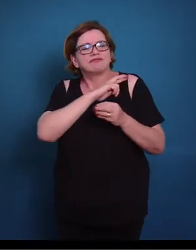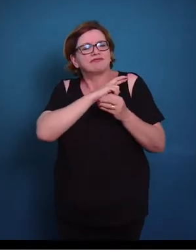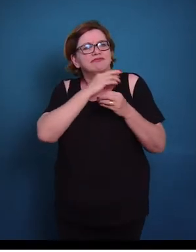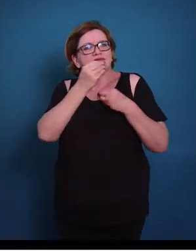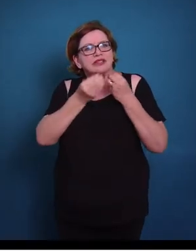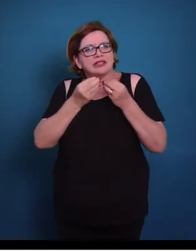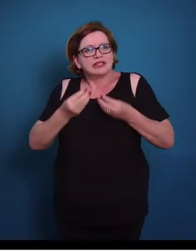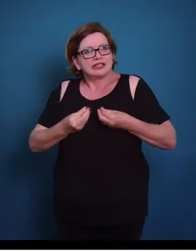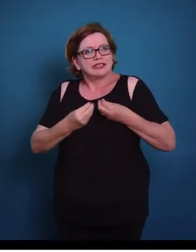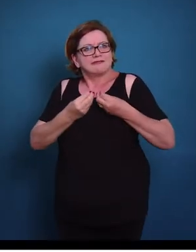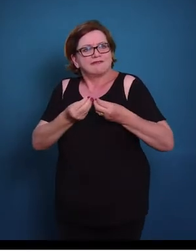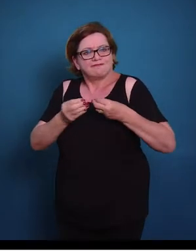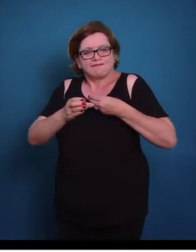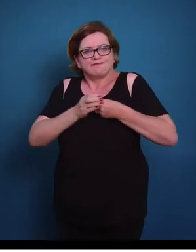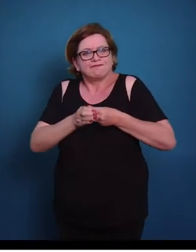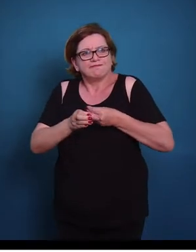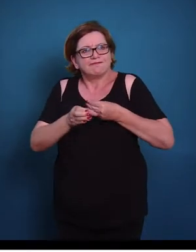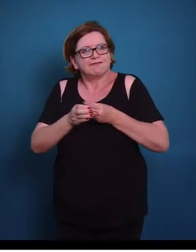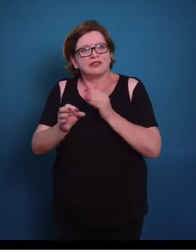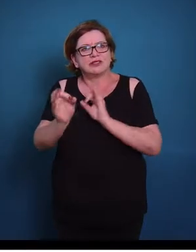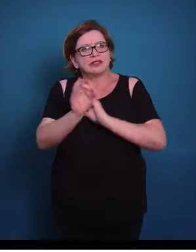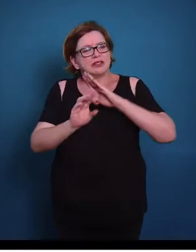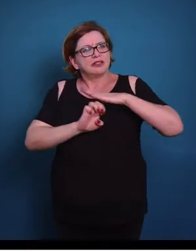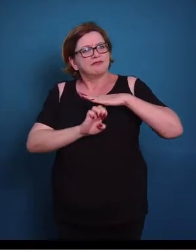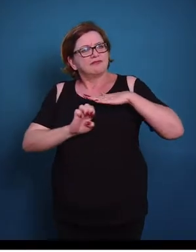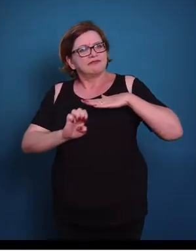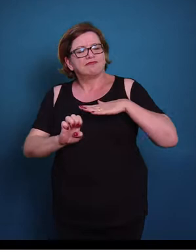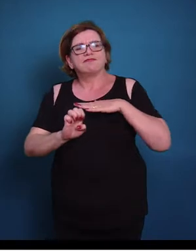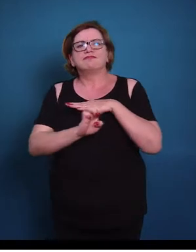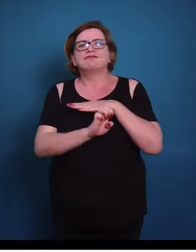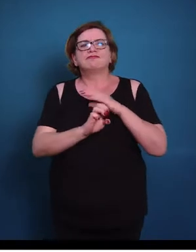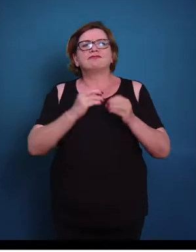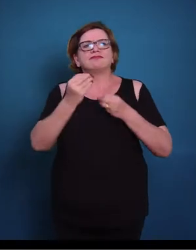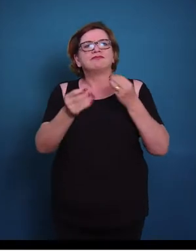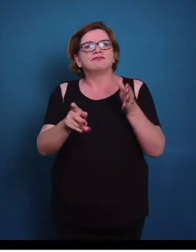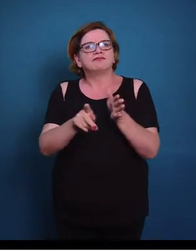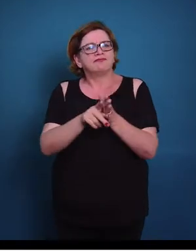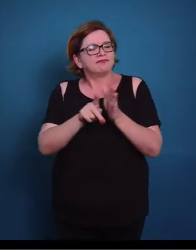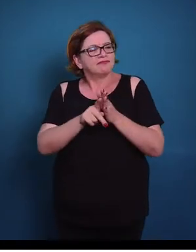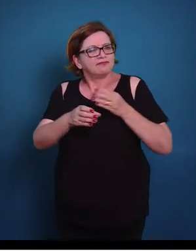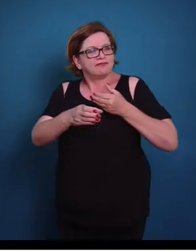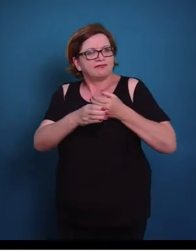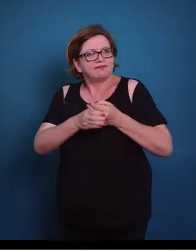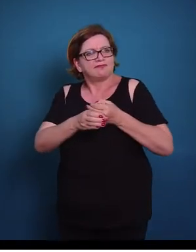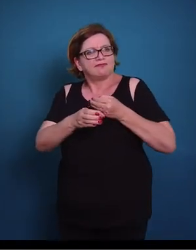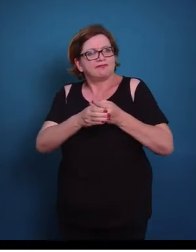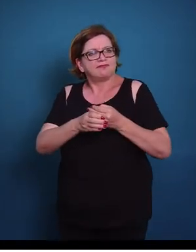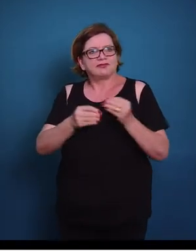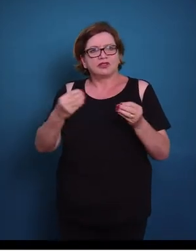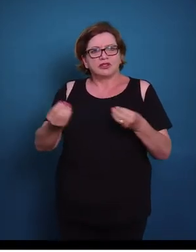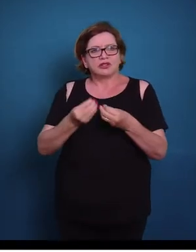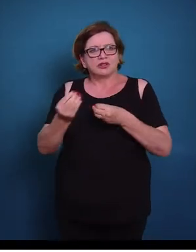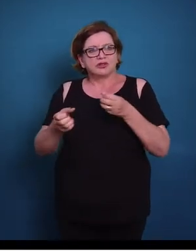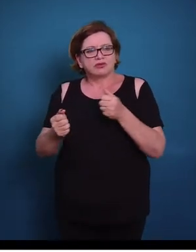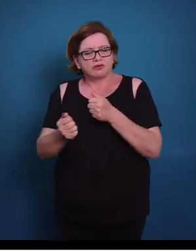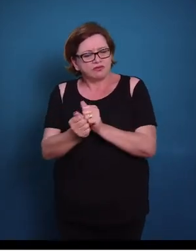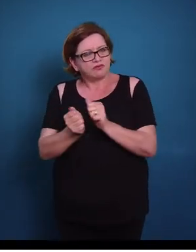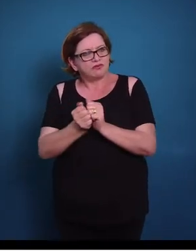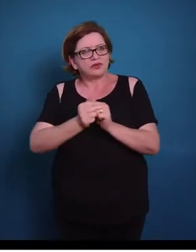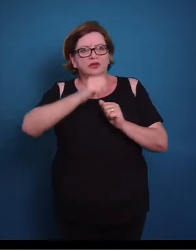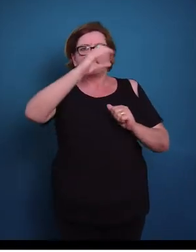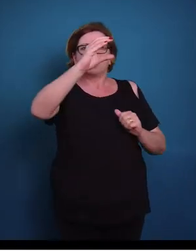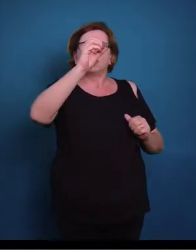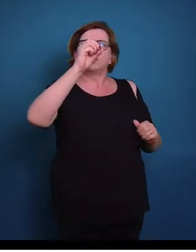Principalmente da aderência e estrutura para o tecido epitelial. Então ele vai aderir o tecido epitelial ao tecido conjuntivo.